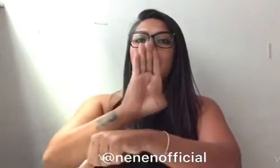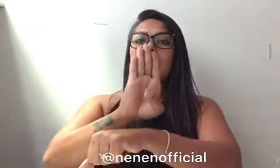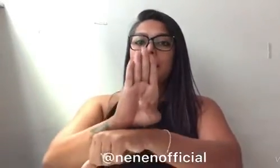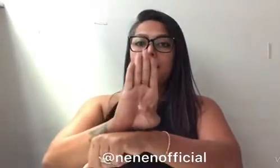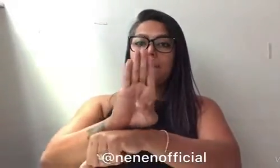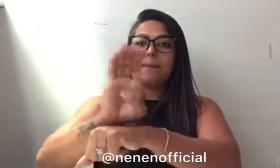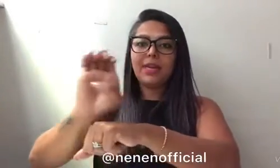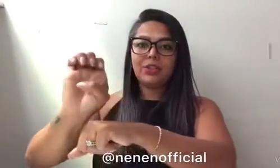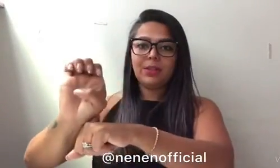Beige.